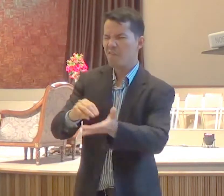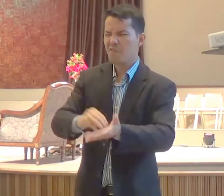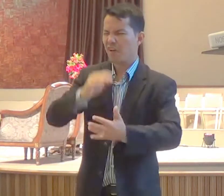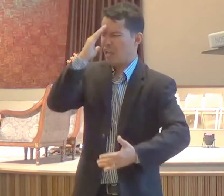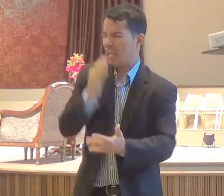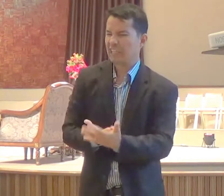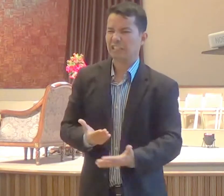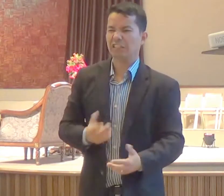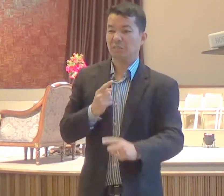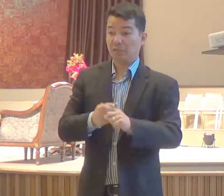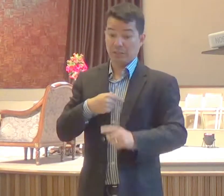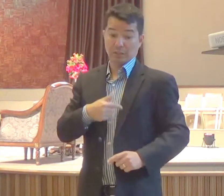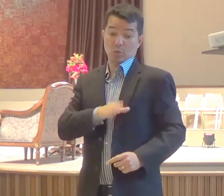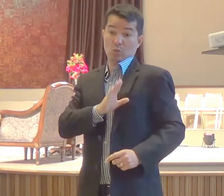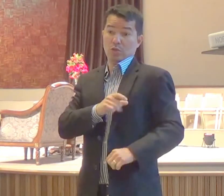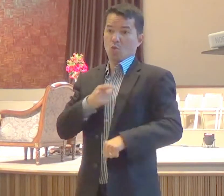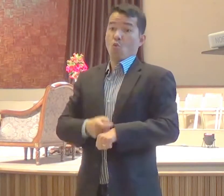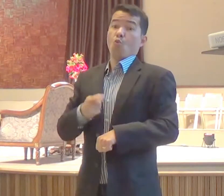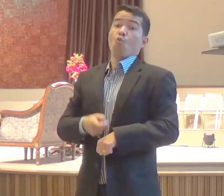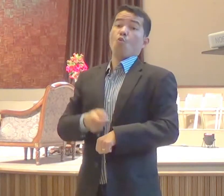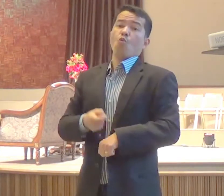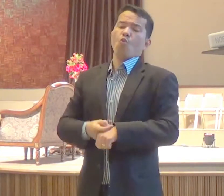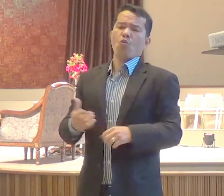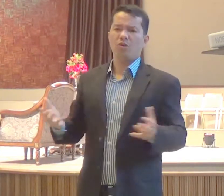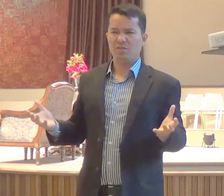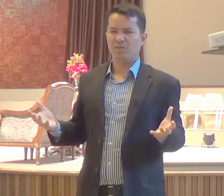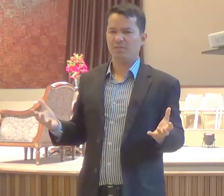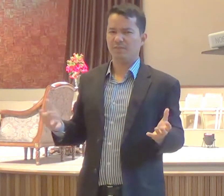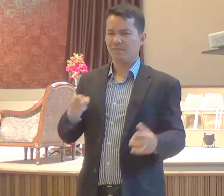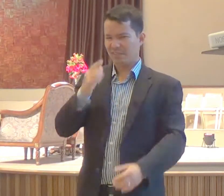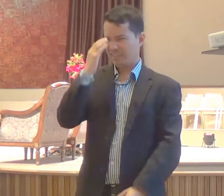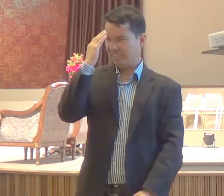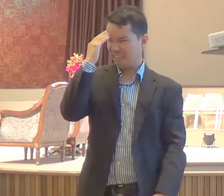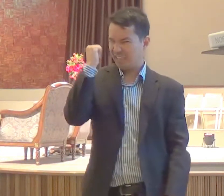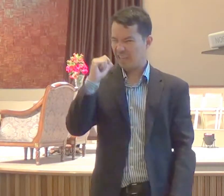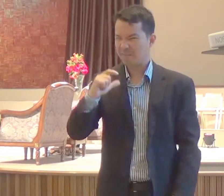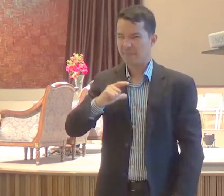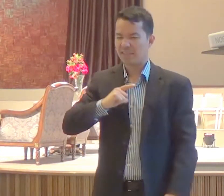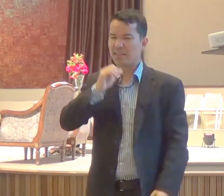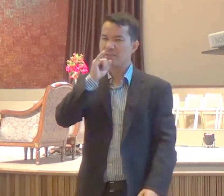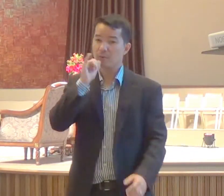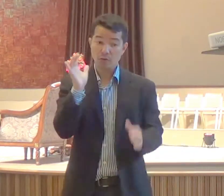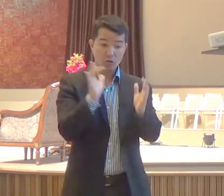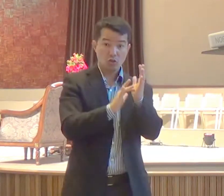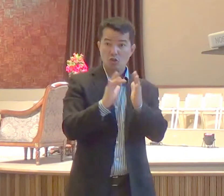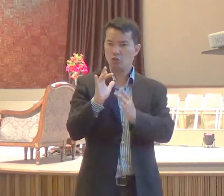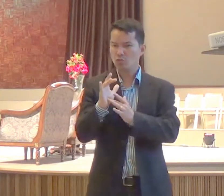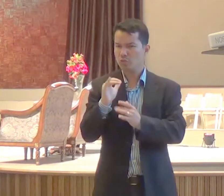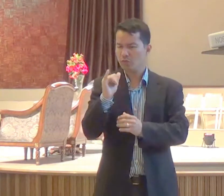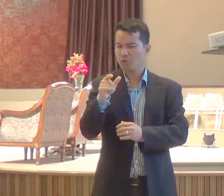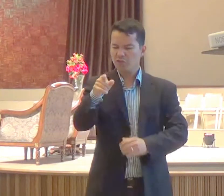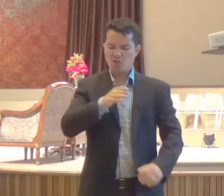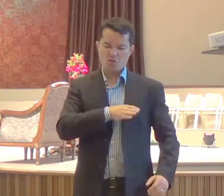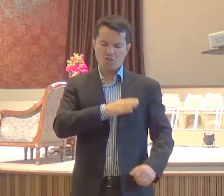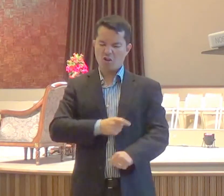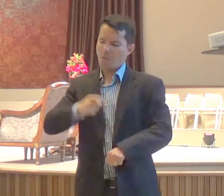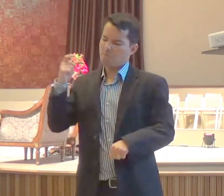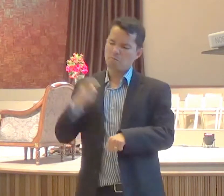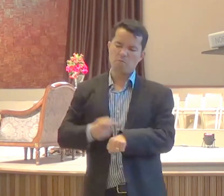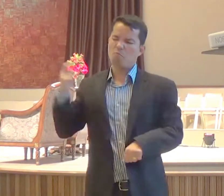dureza de coração, a palavra grega é esclerocardia, dureza de coração, para a